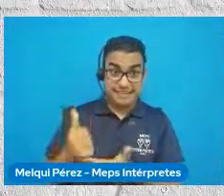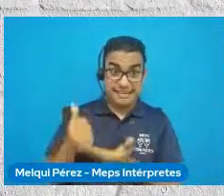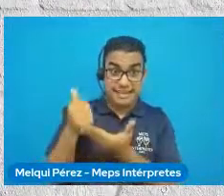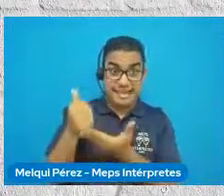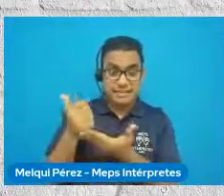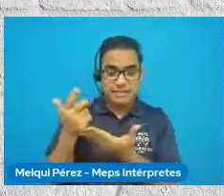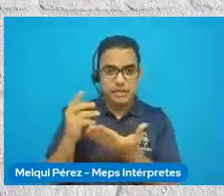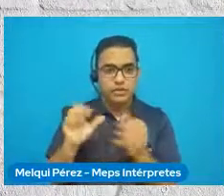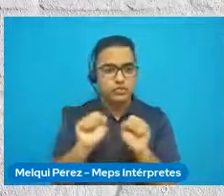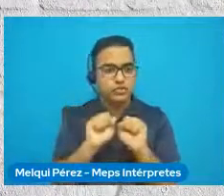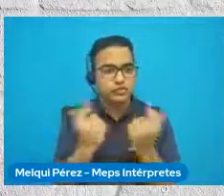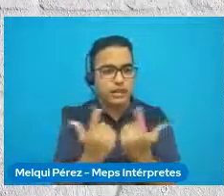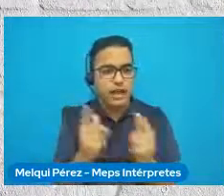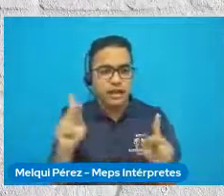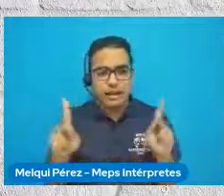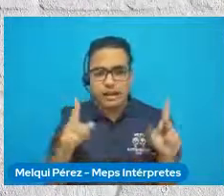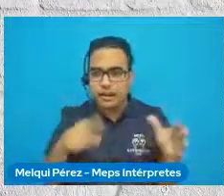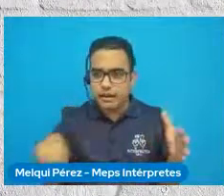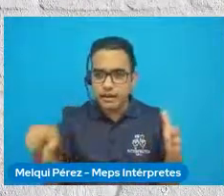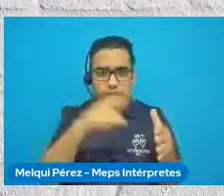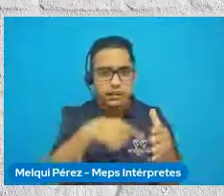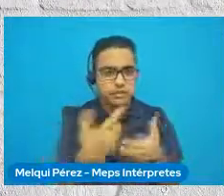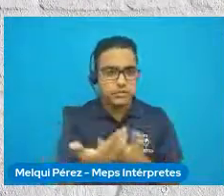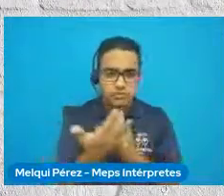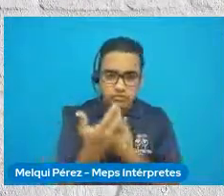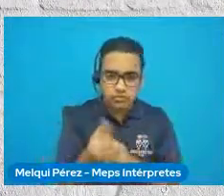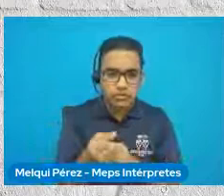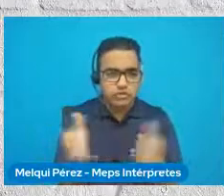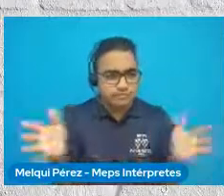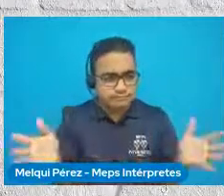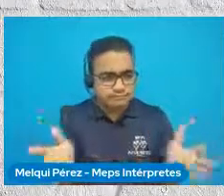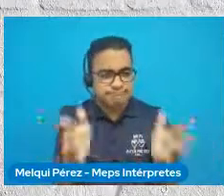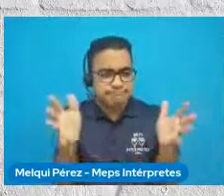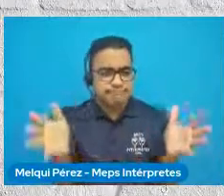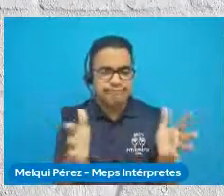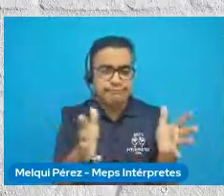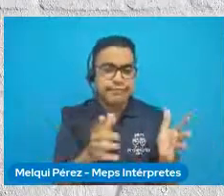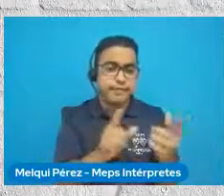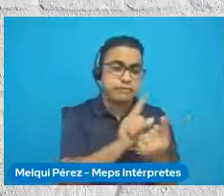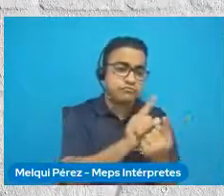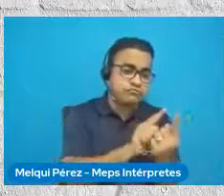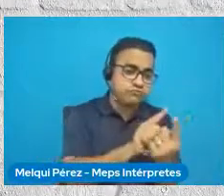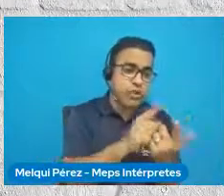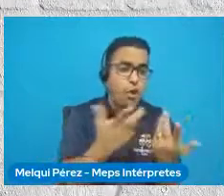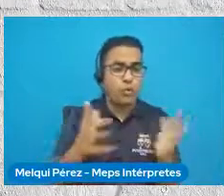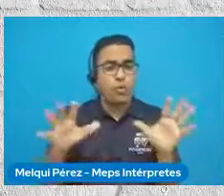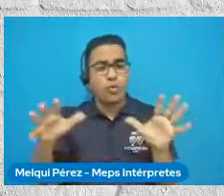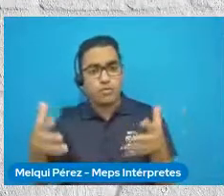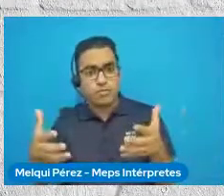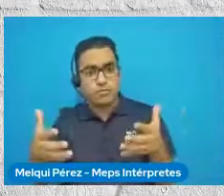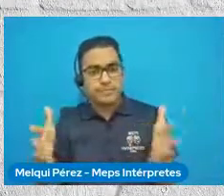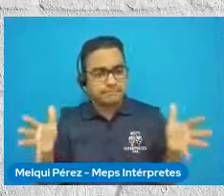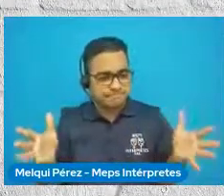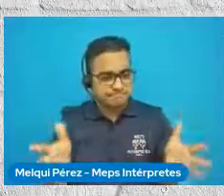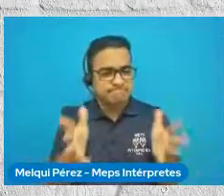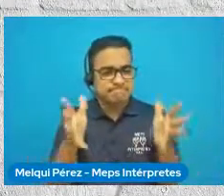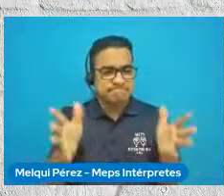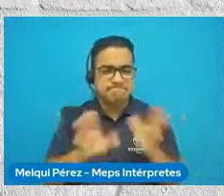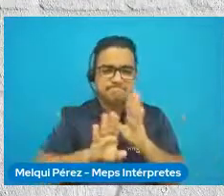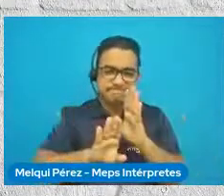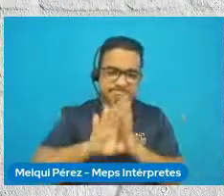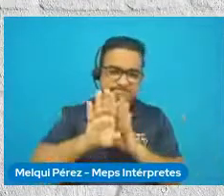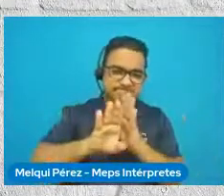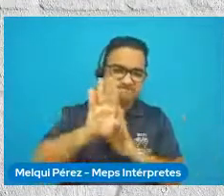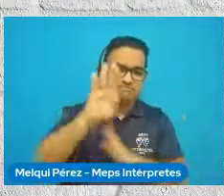y la confianza al promover la acción, ya sea individual o colectiva, conduciendo así al desarrollo